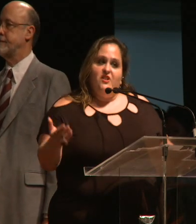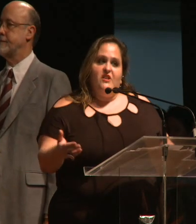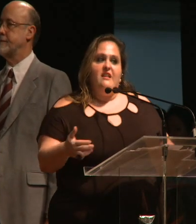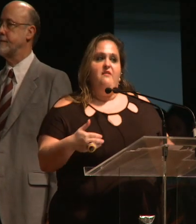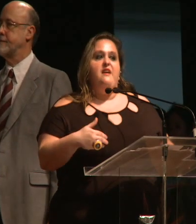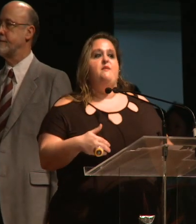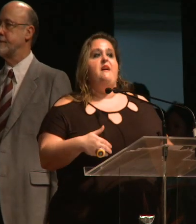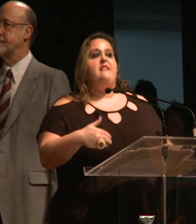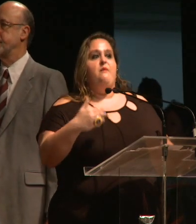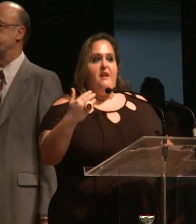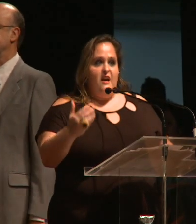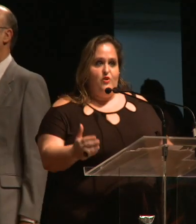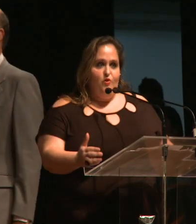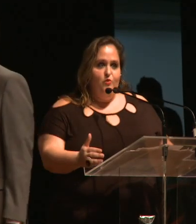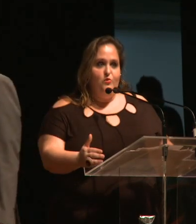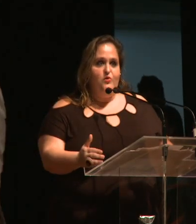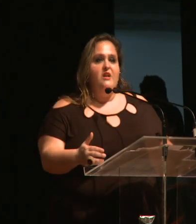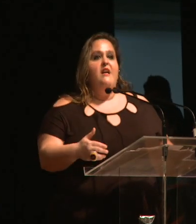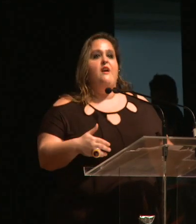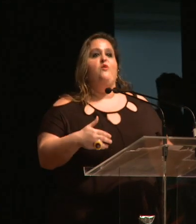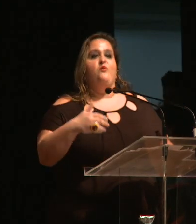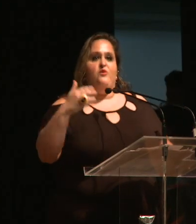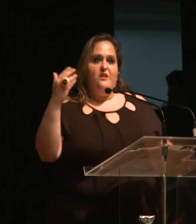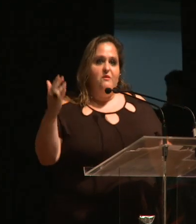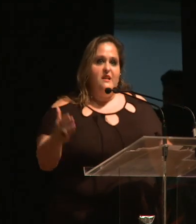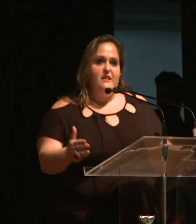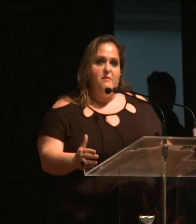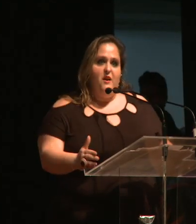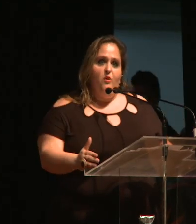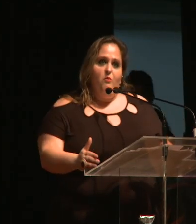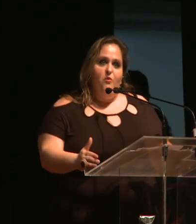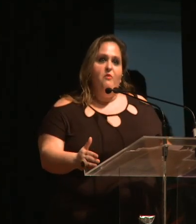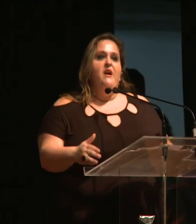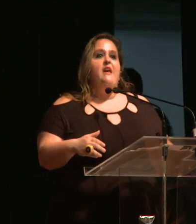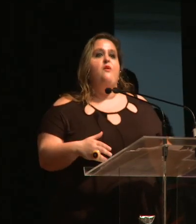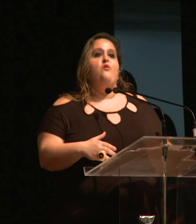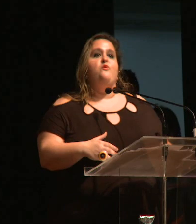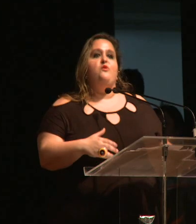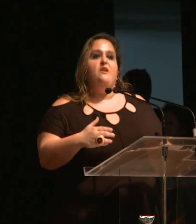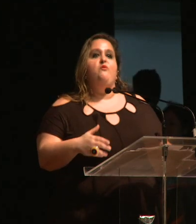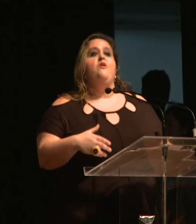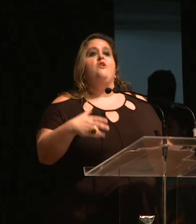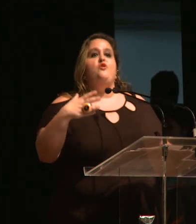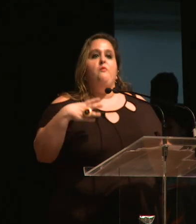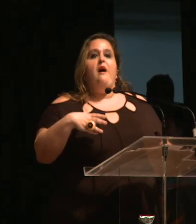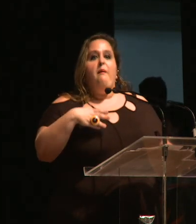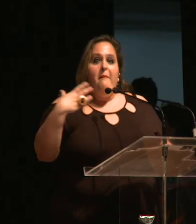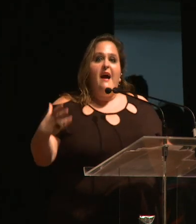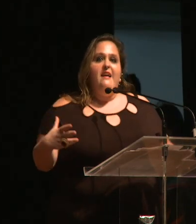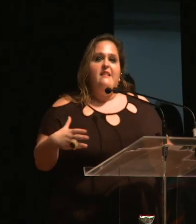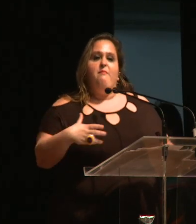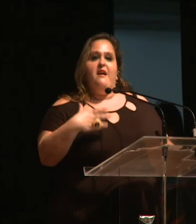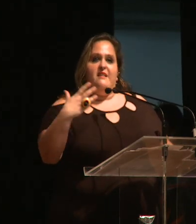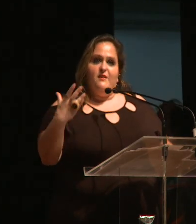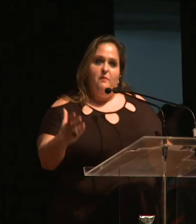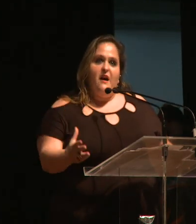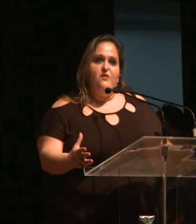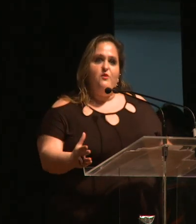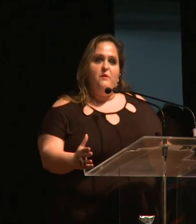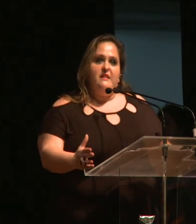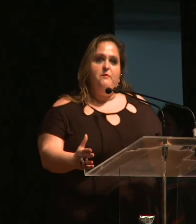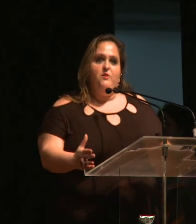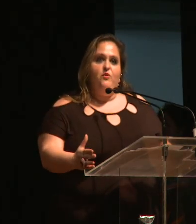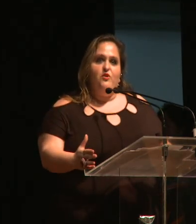para frente, cada vez mais caminhar juntos em construção desse bem comum, em construção de mais e mais